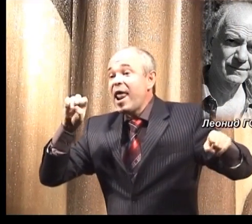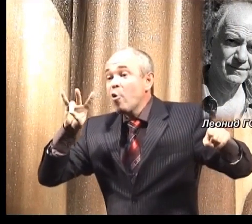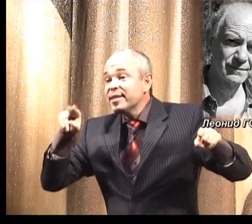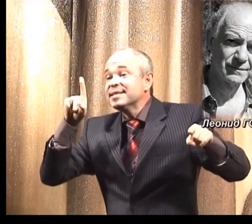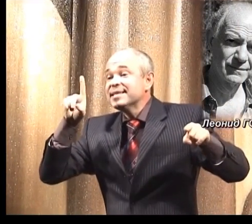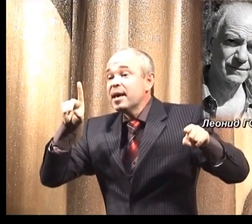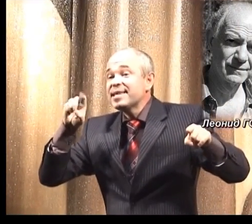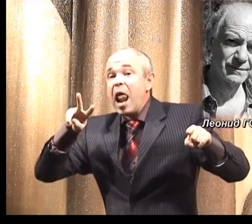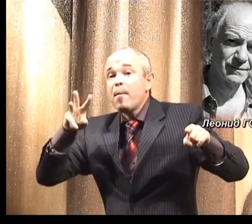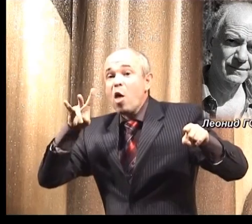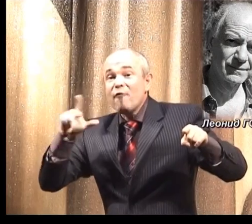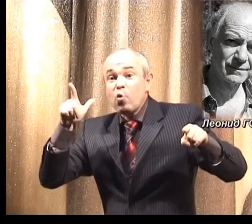а вот Леонид Годин.